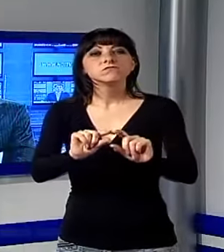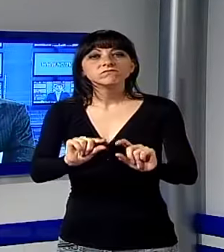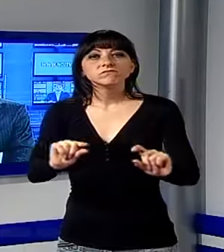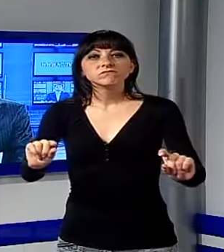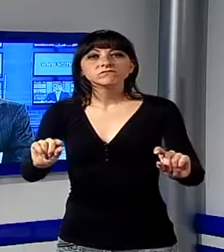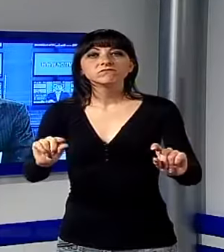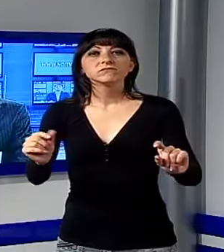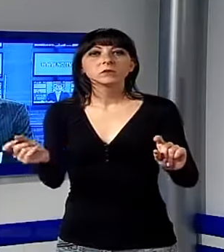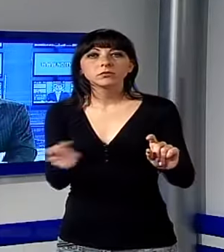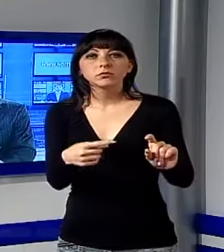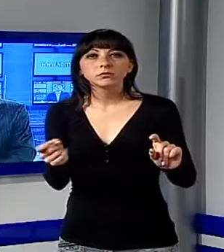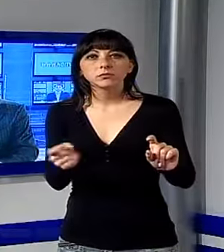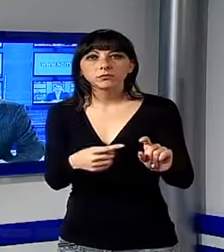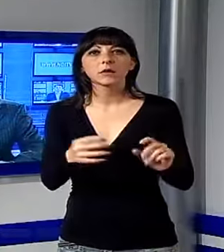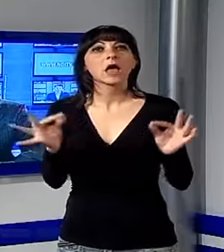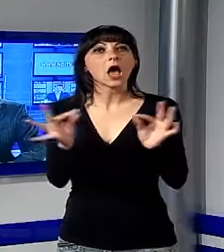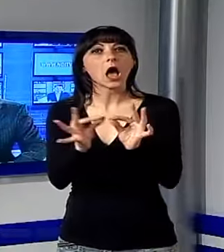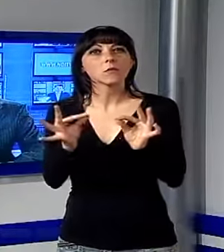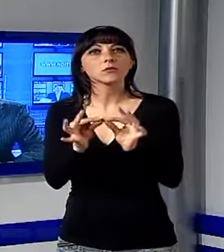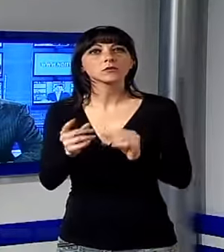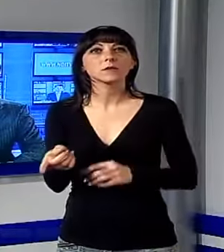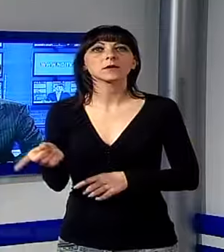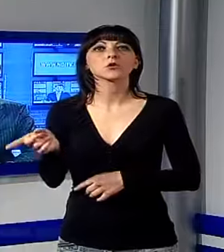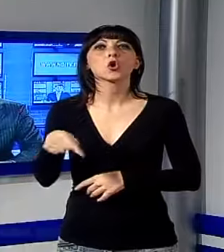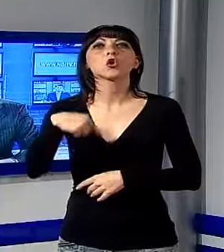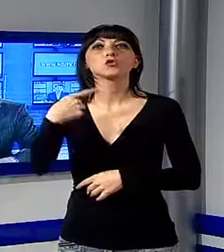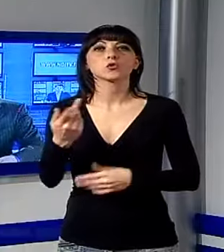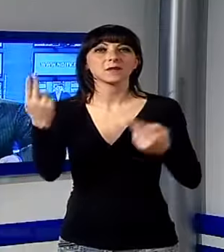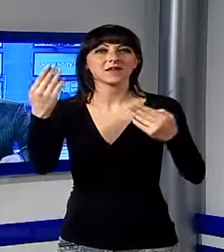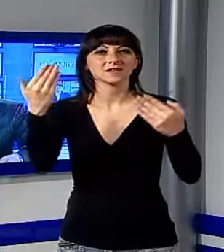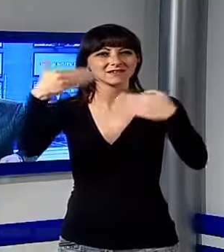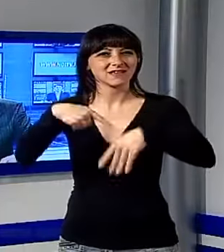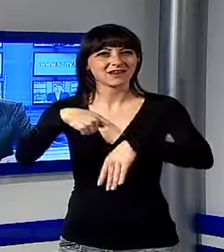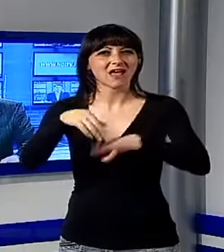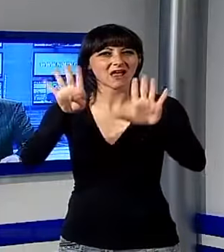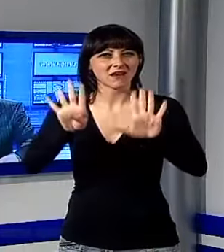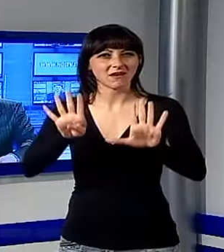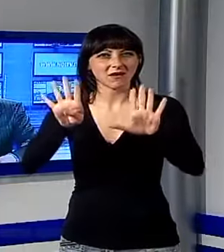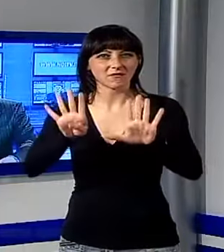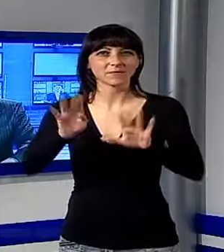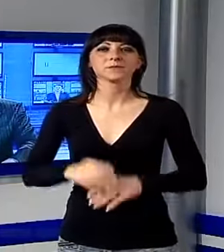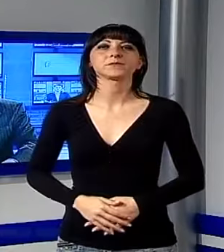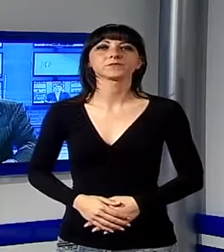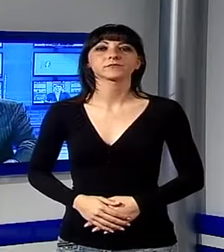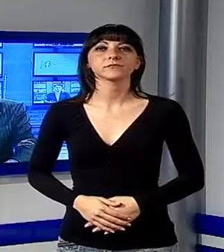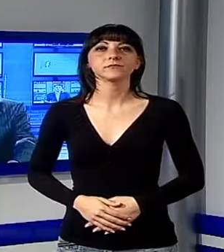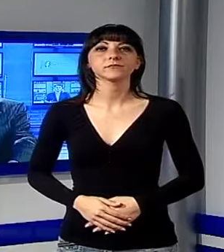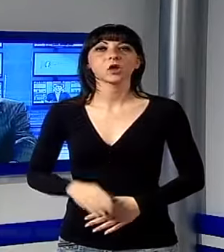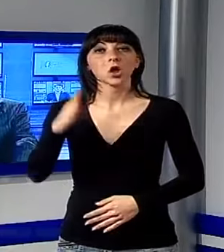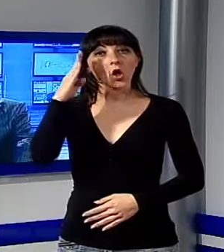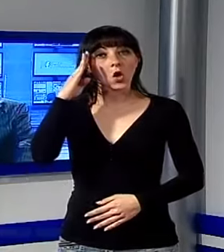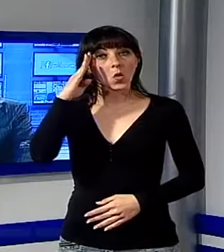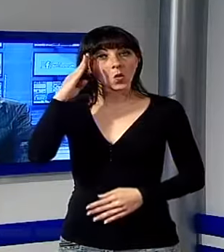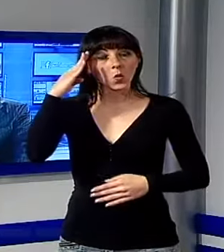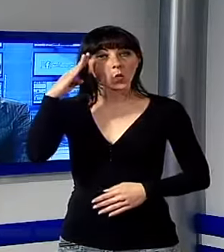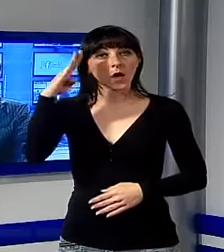appuntamento ve lo ricordo domani sera alle ore 21. E rimanendo a Viareggio la Guardia Costiera ha denunciato